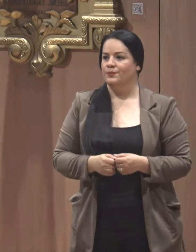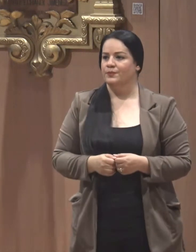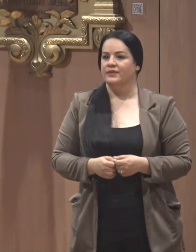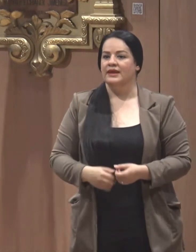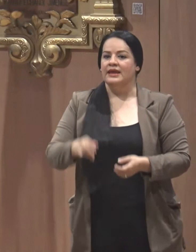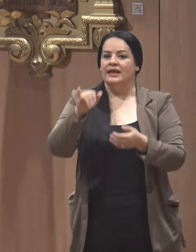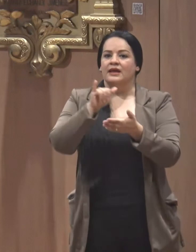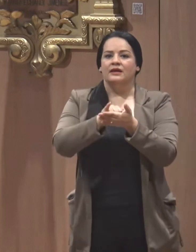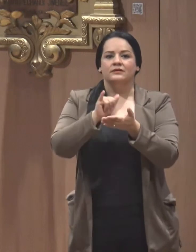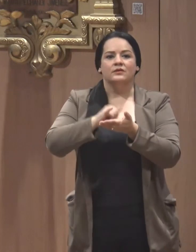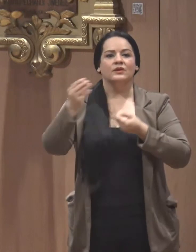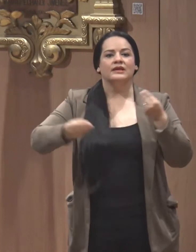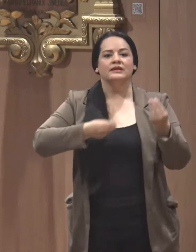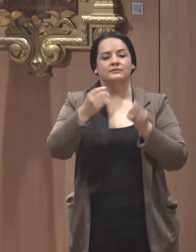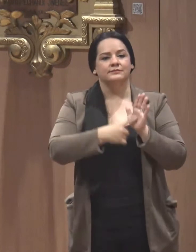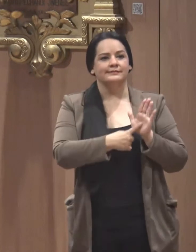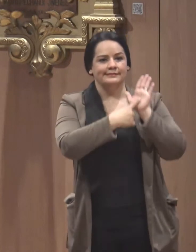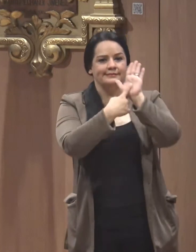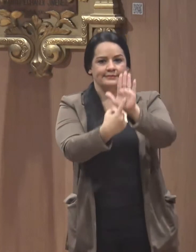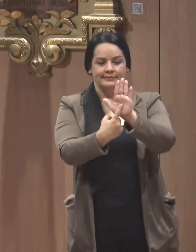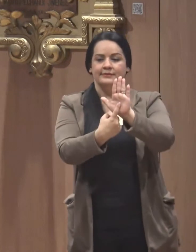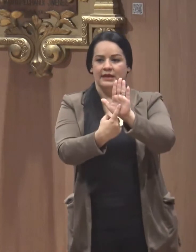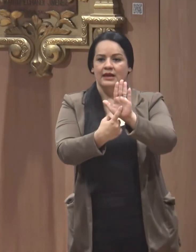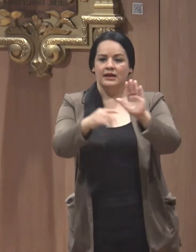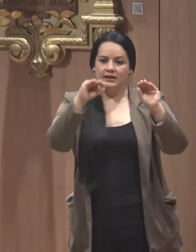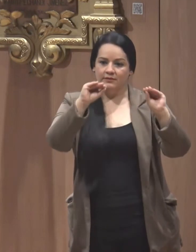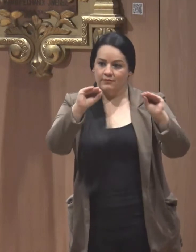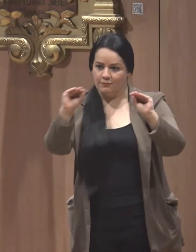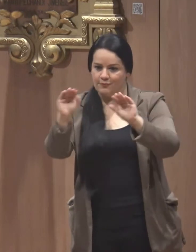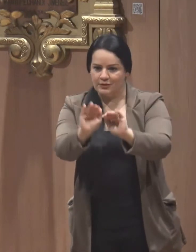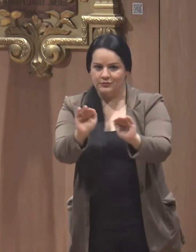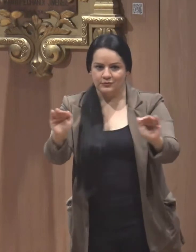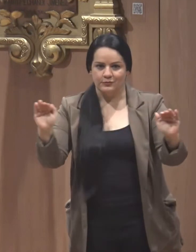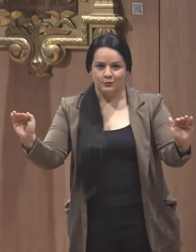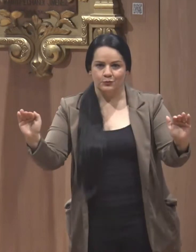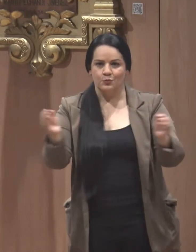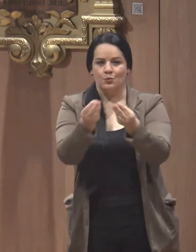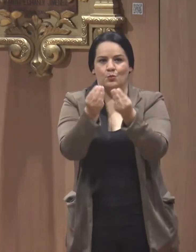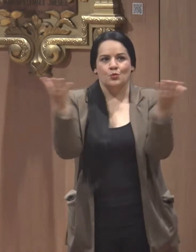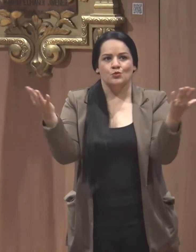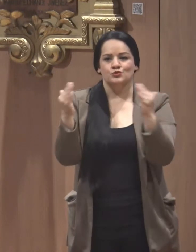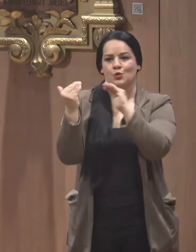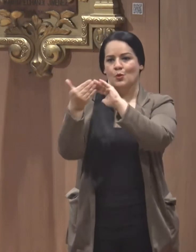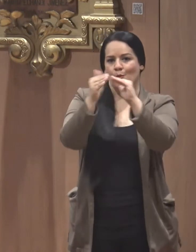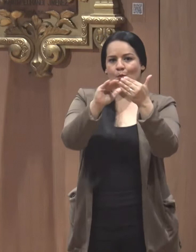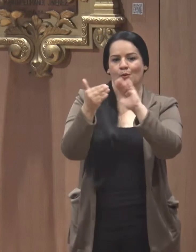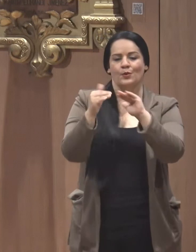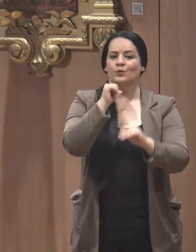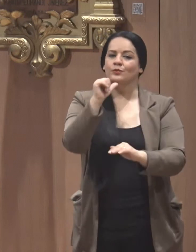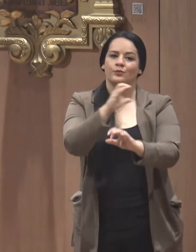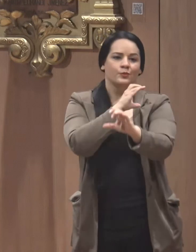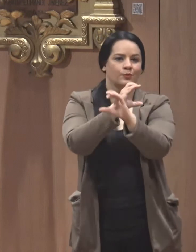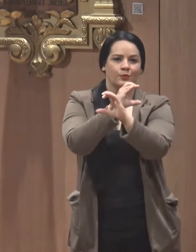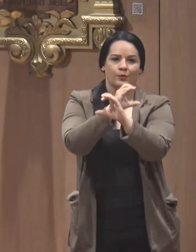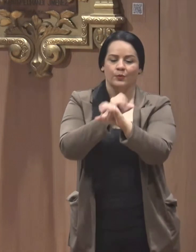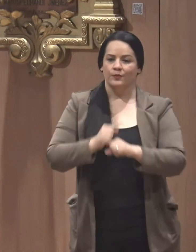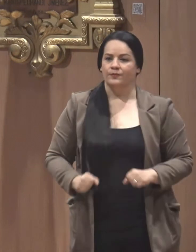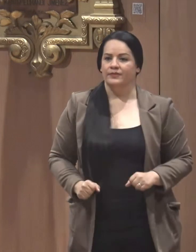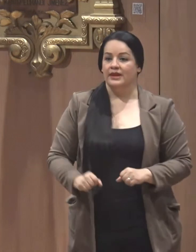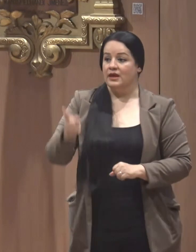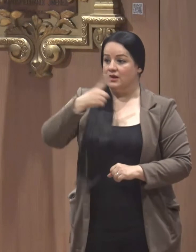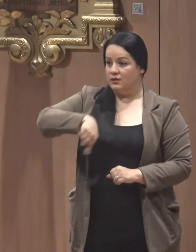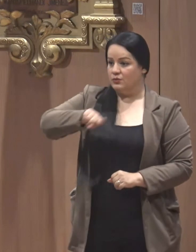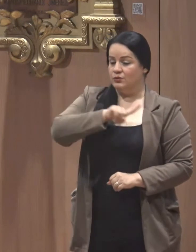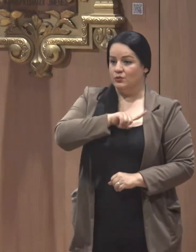Están llevando a nuestros niños esa formación que muchos pueblos han descuidado. Y que